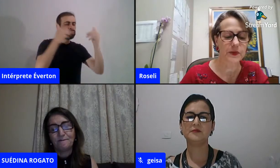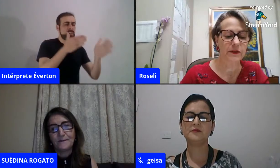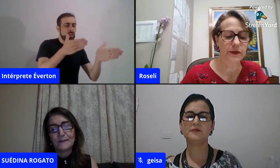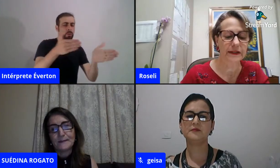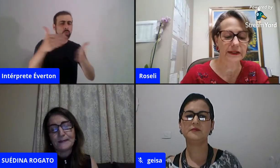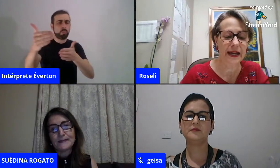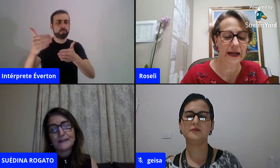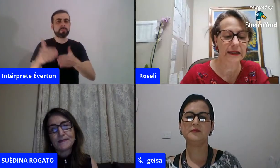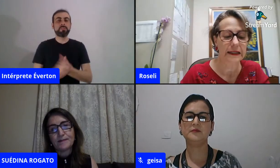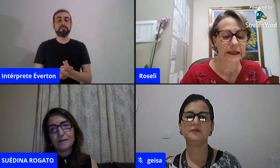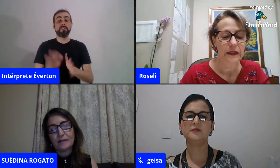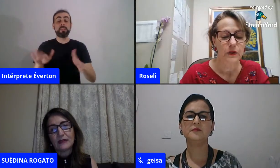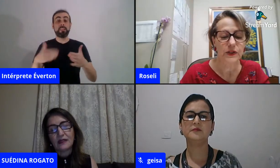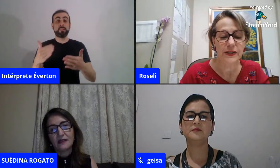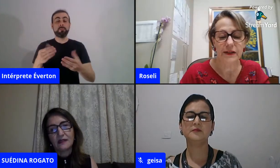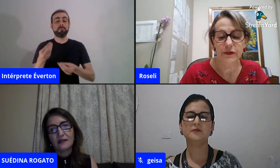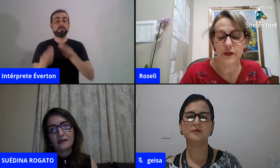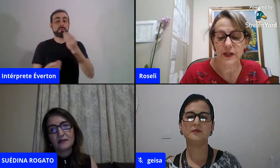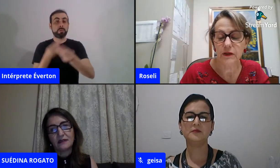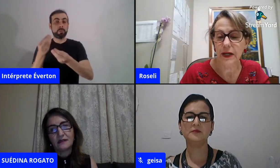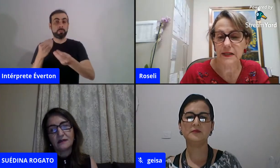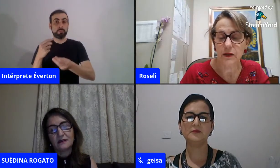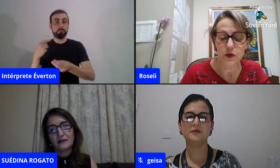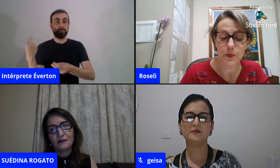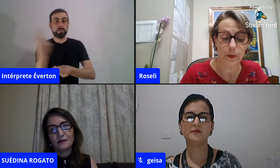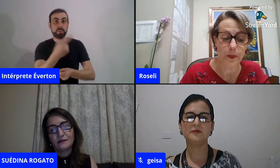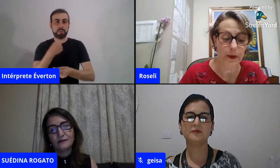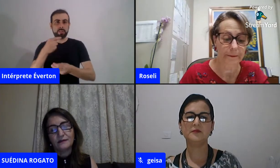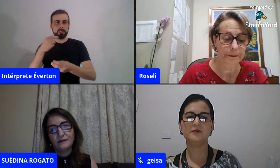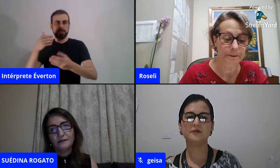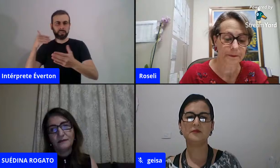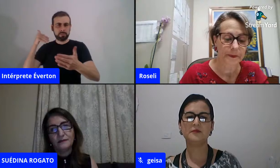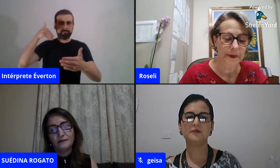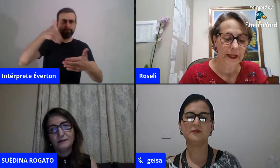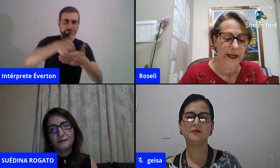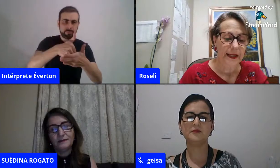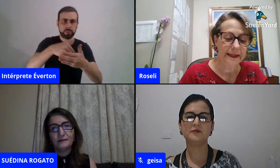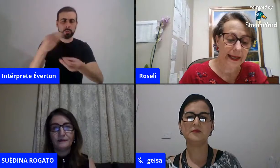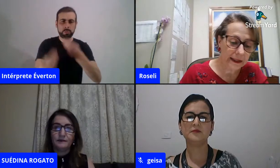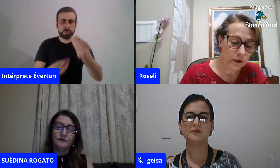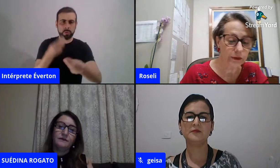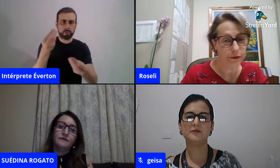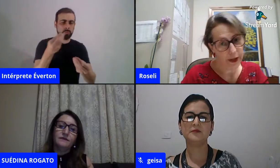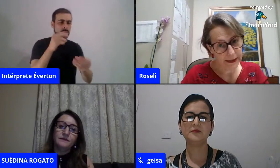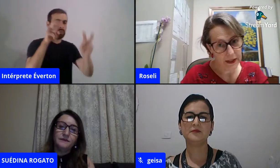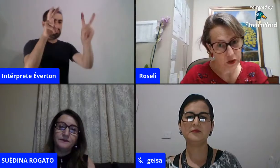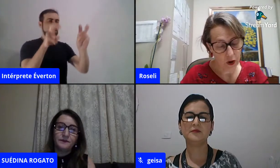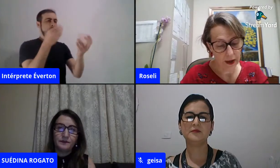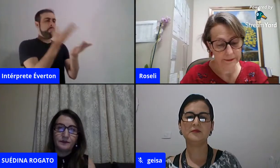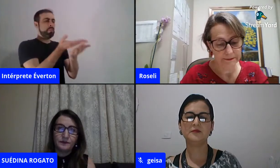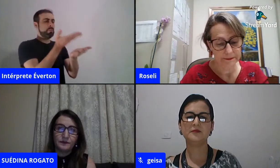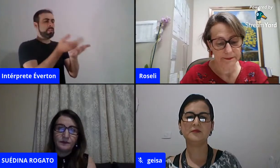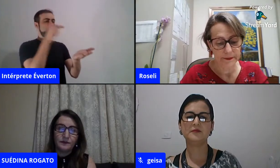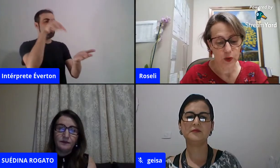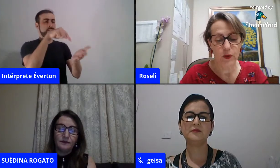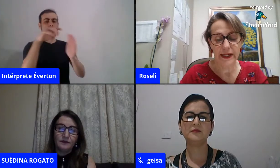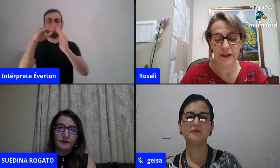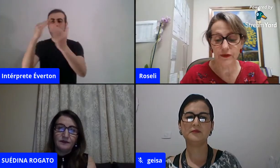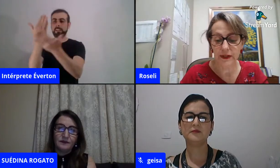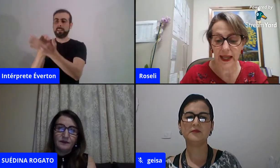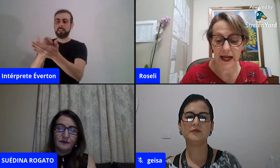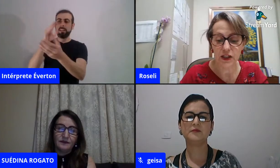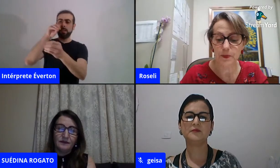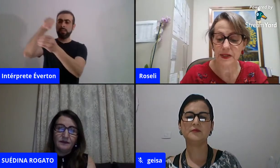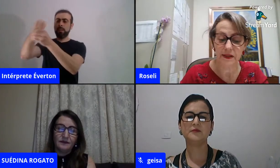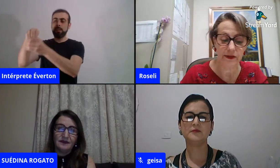que devemos enfrentar os desafios que a educação nos propõe, dentro e fora da escola, com